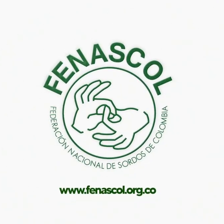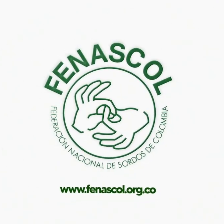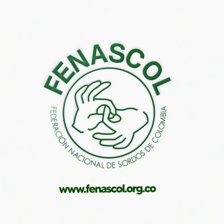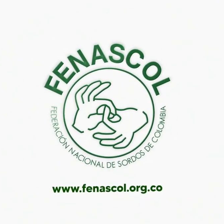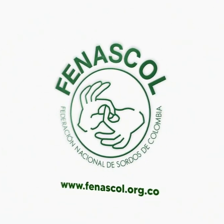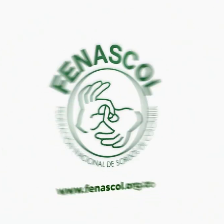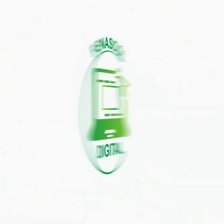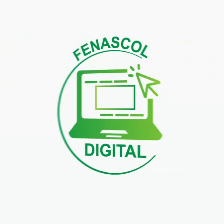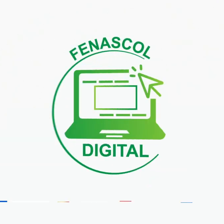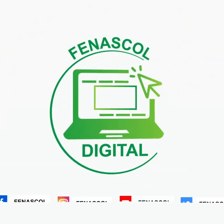Gracias por ver el video.